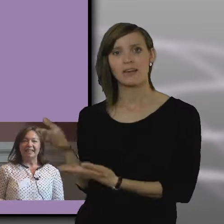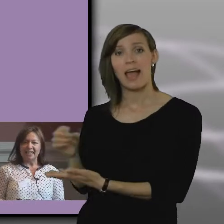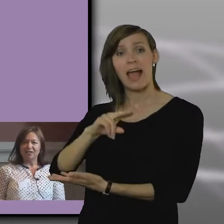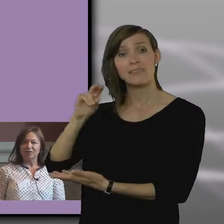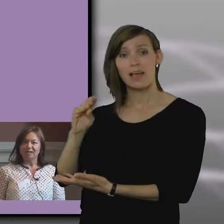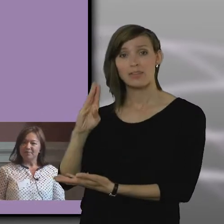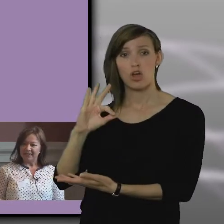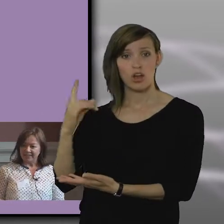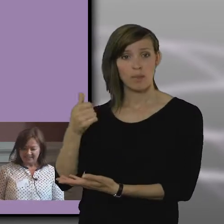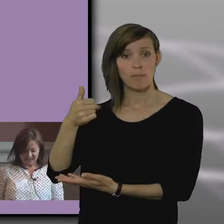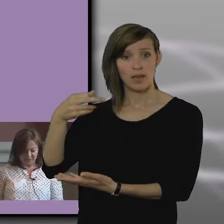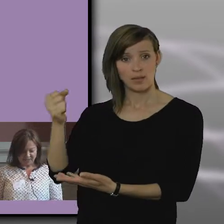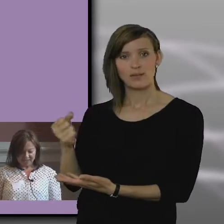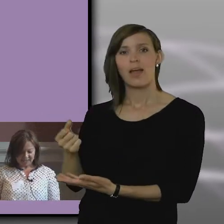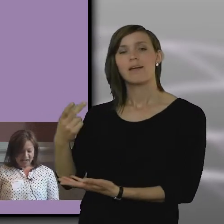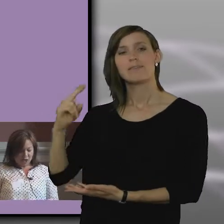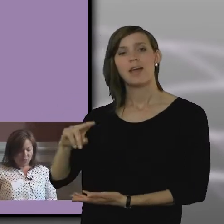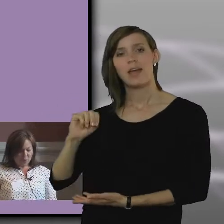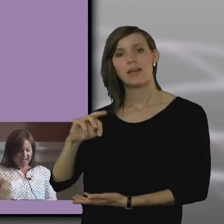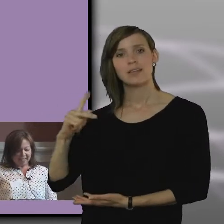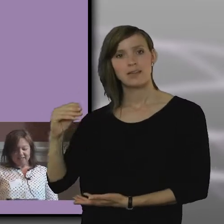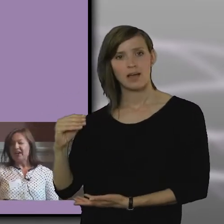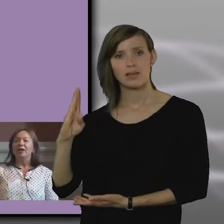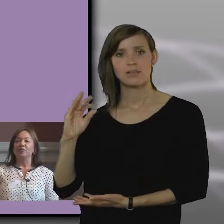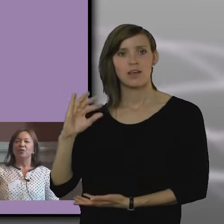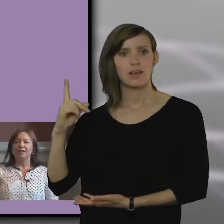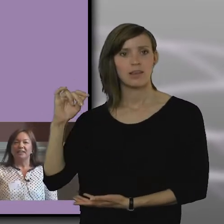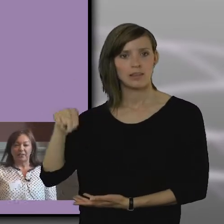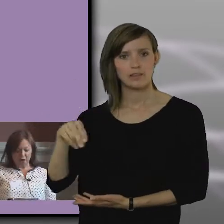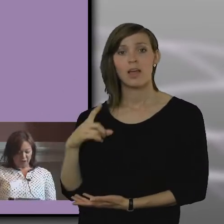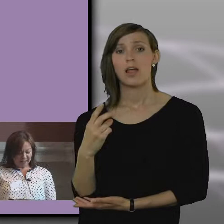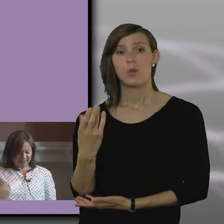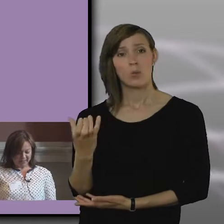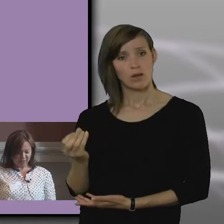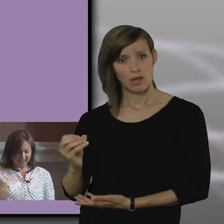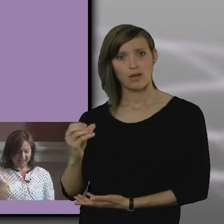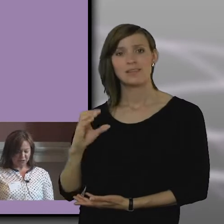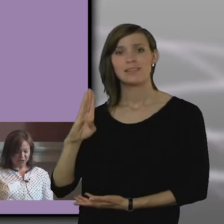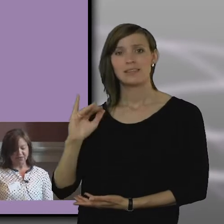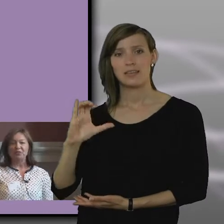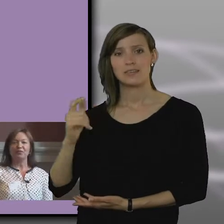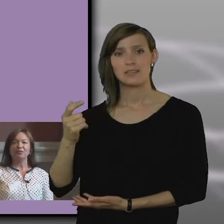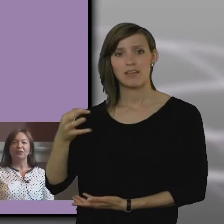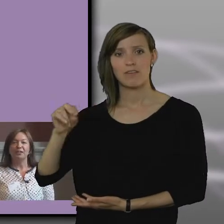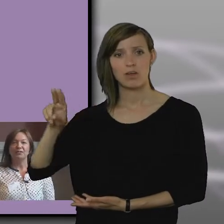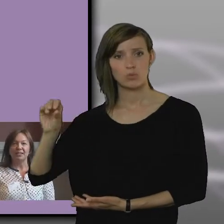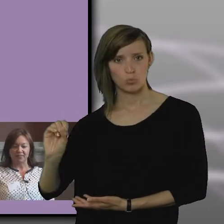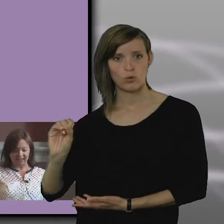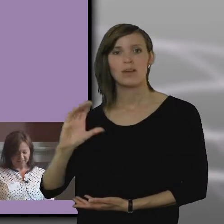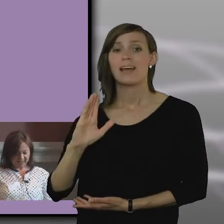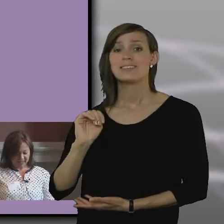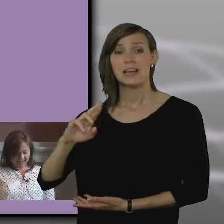Dahlén från Hjälpmedelsinstitutet, Luka Di Stefano från The Farm, Jeanette Gustavsdotter från